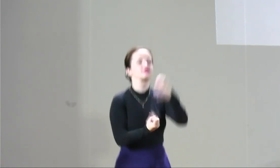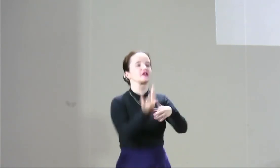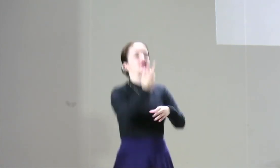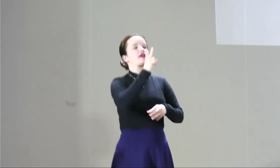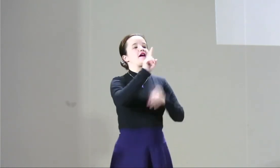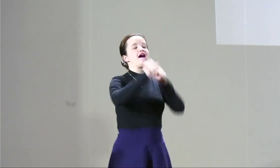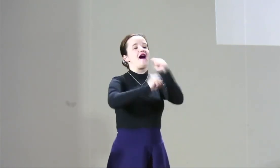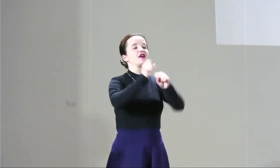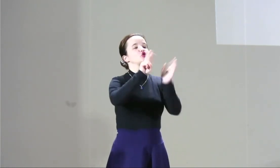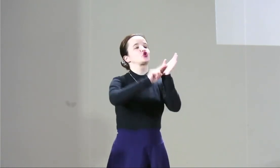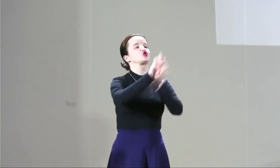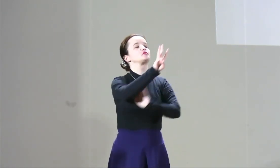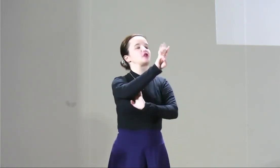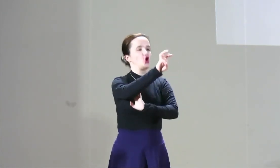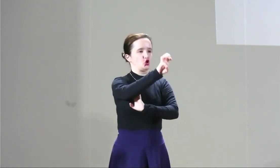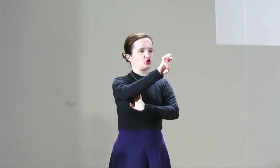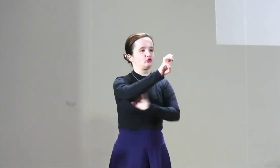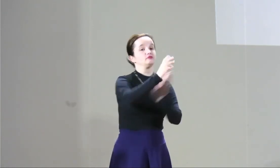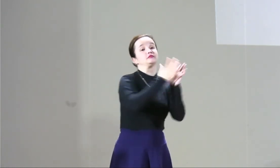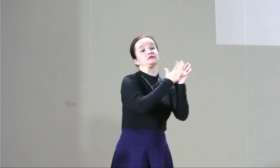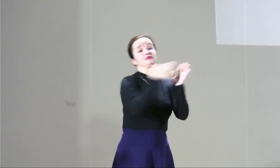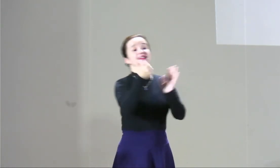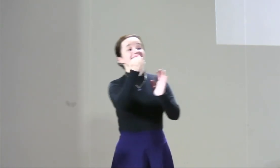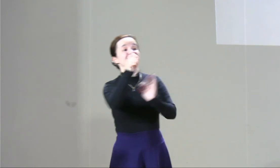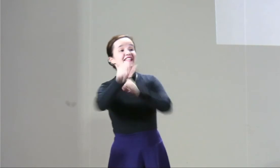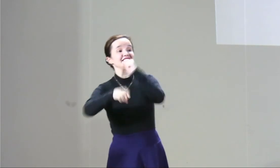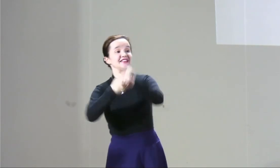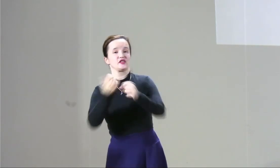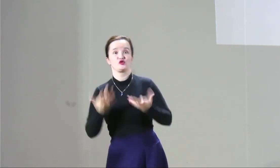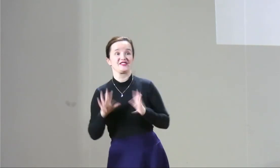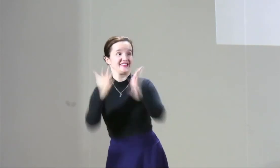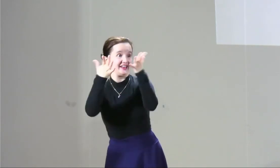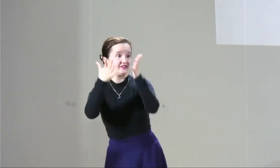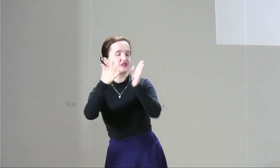la ley 1257 del 2008